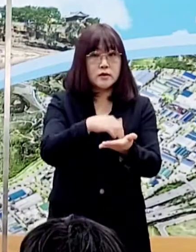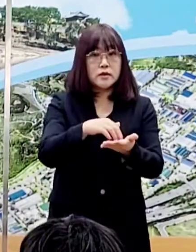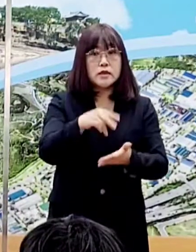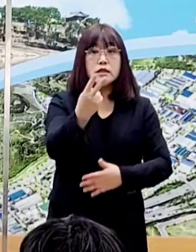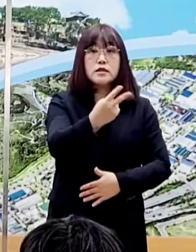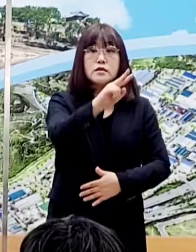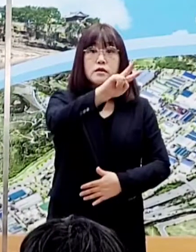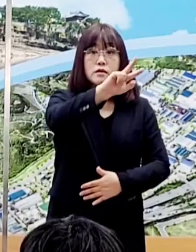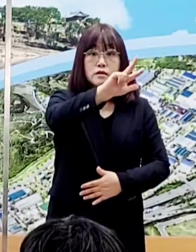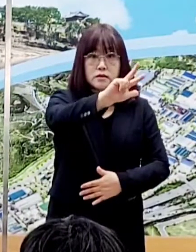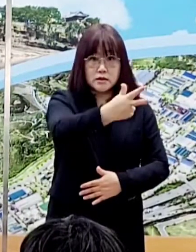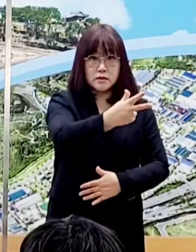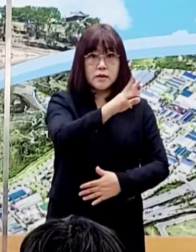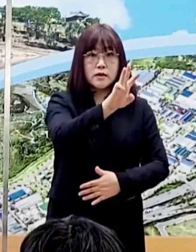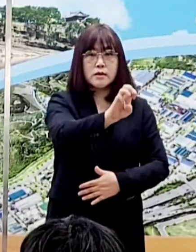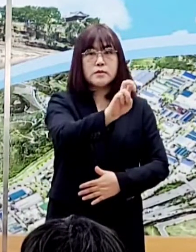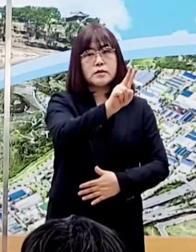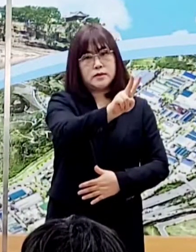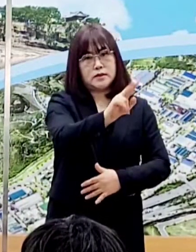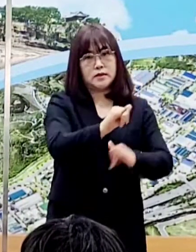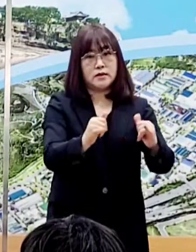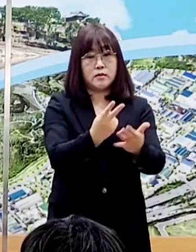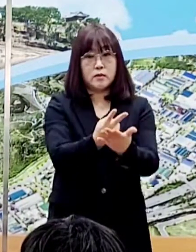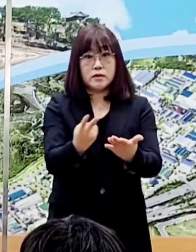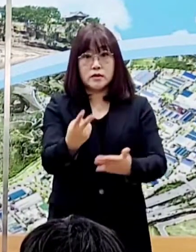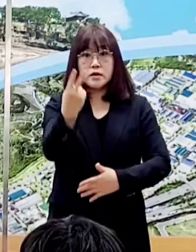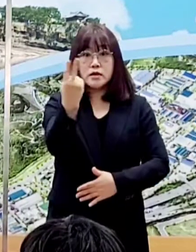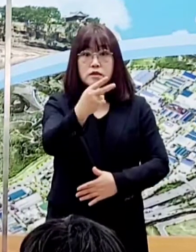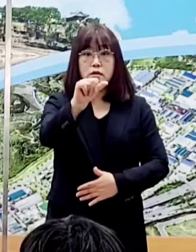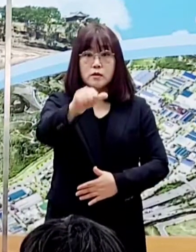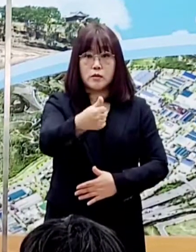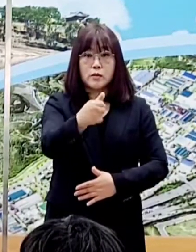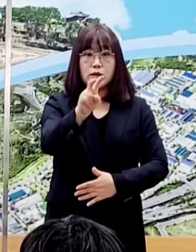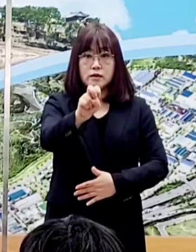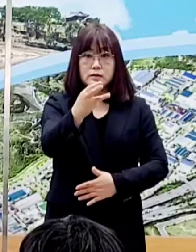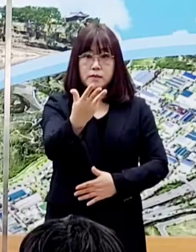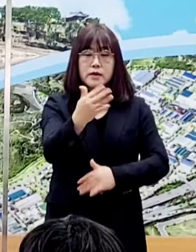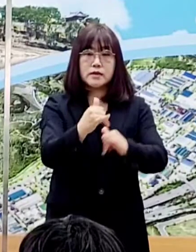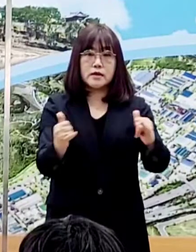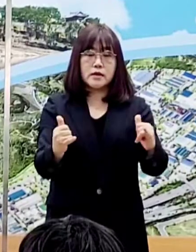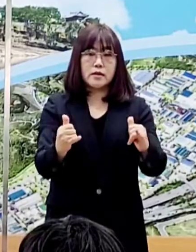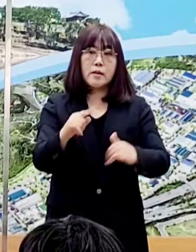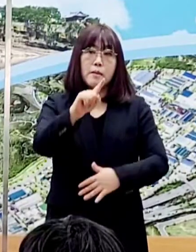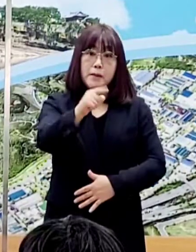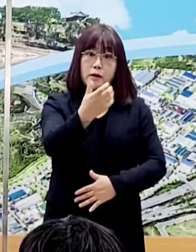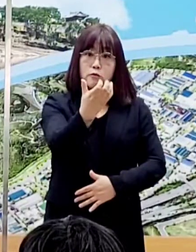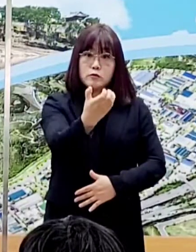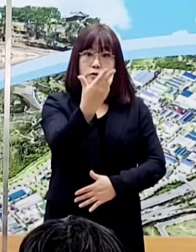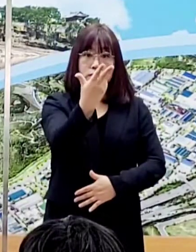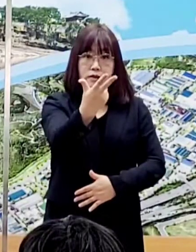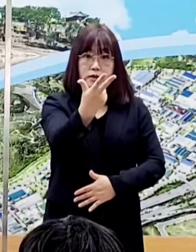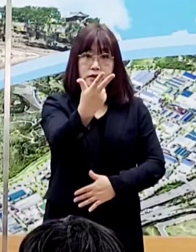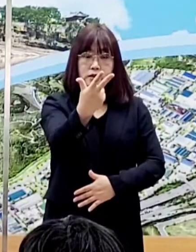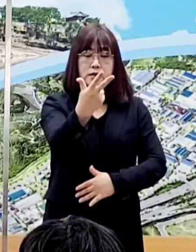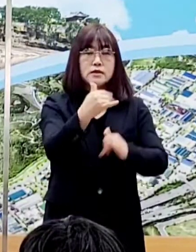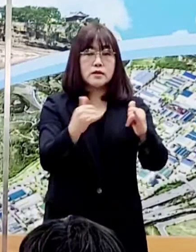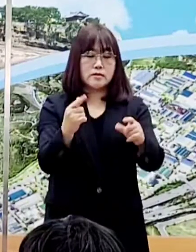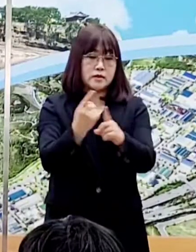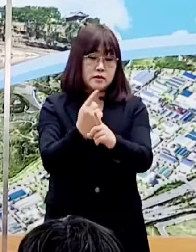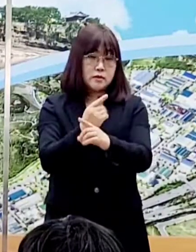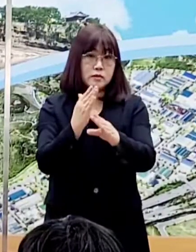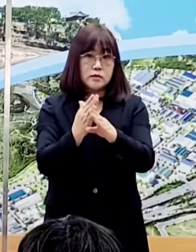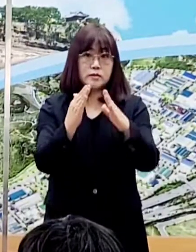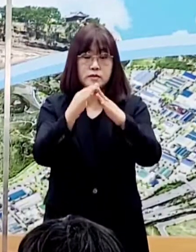2732명이고, 완치자는 2528명이며, 197명은 치료 중이고,